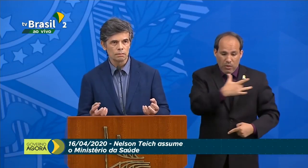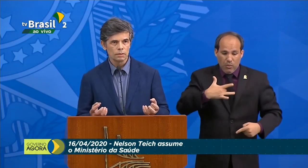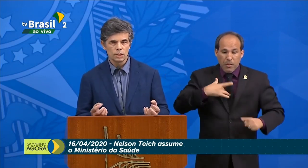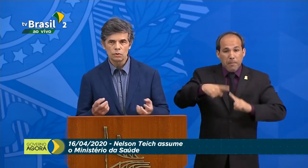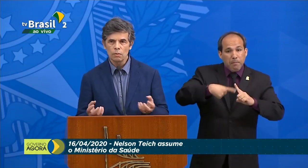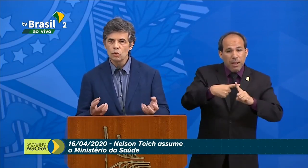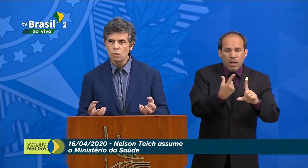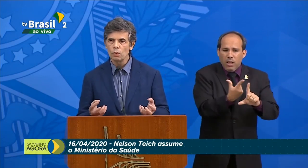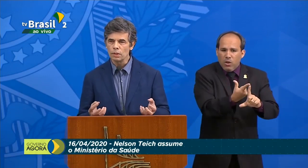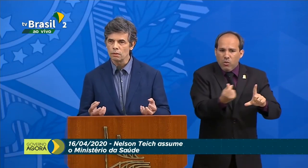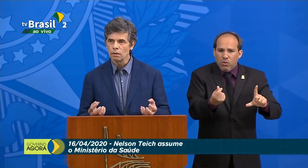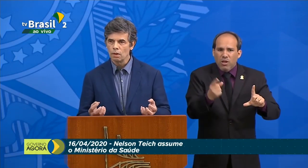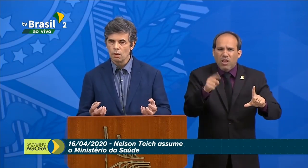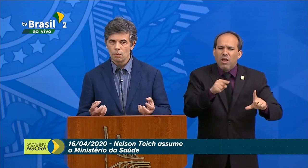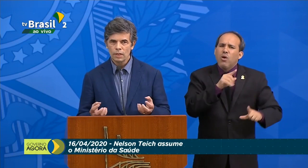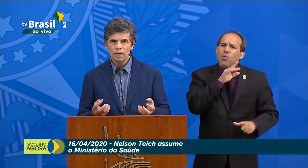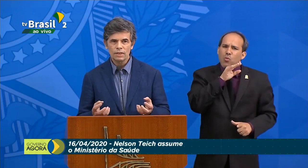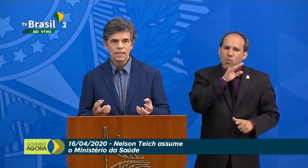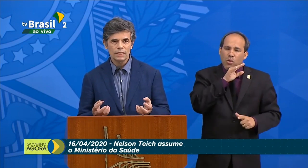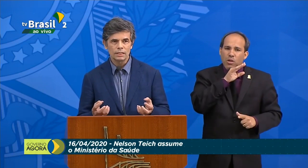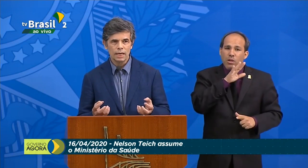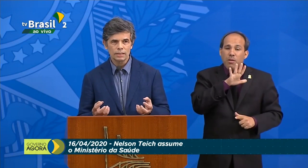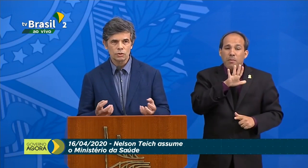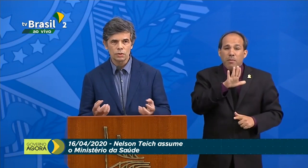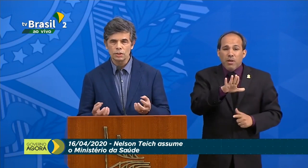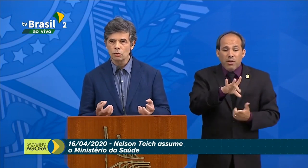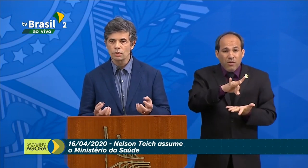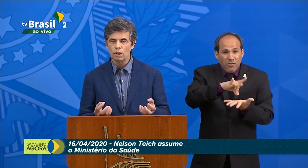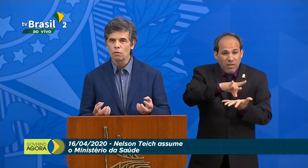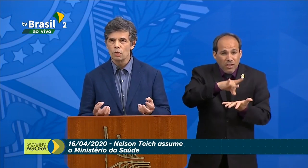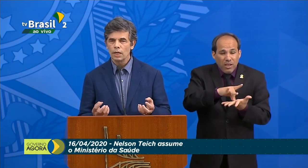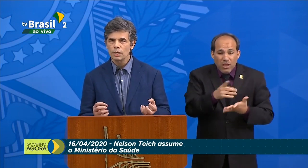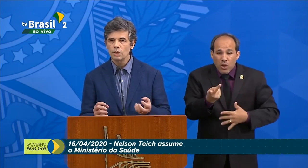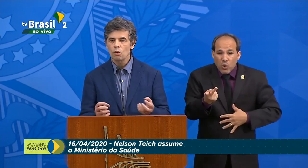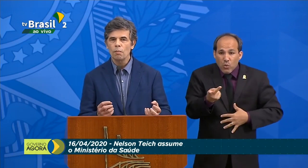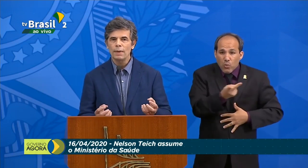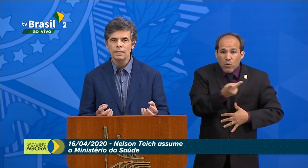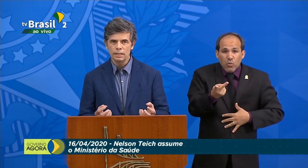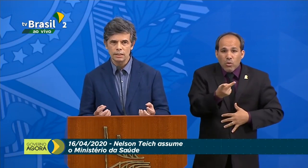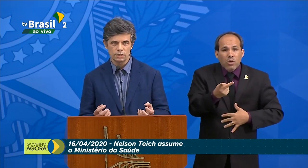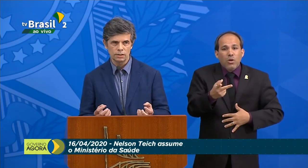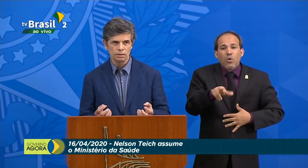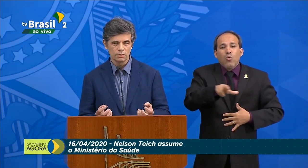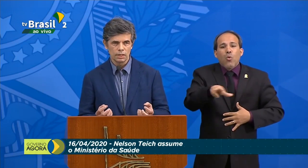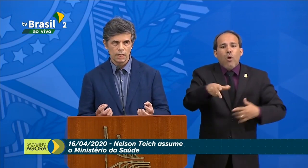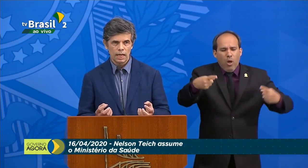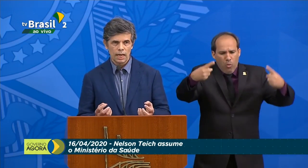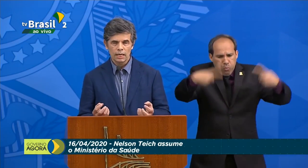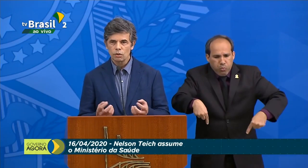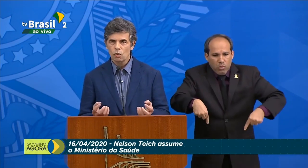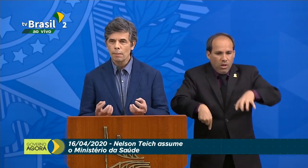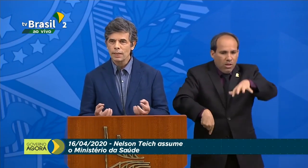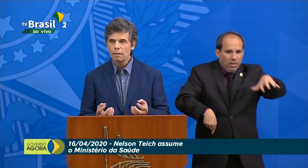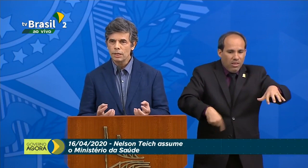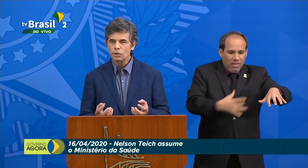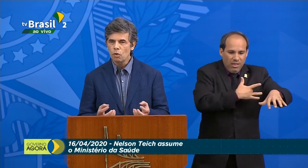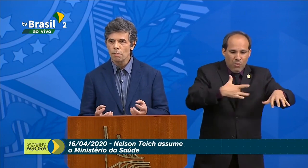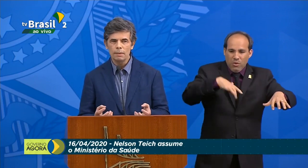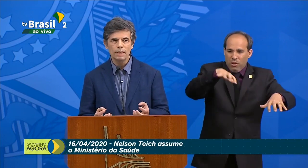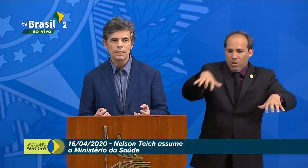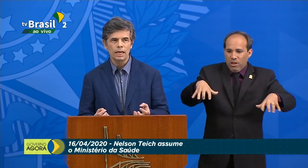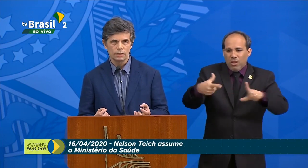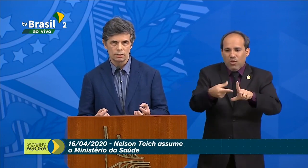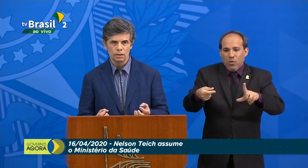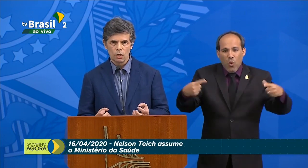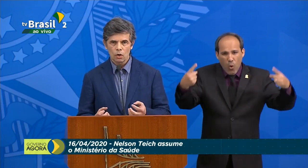economia. Isso é muito ruim, porque, na verdade, essas coisas não são, elas não competem entre si. Elas são completamente